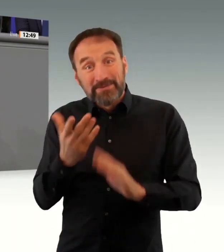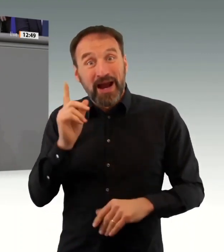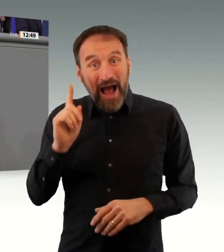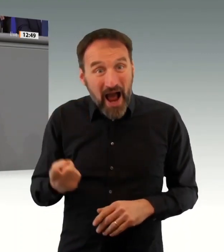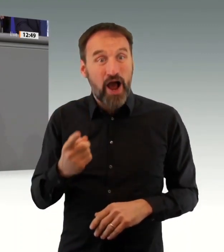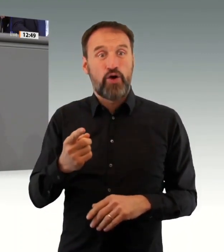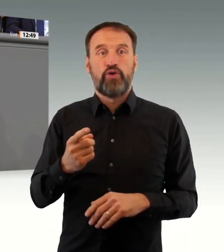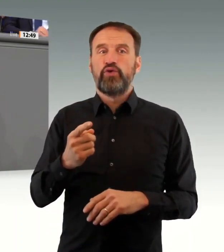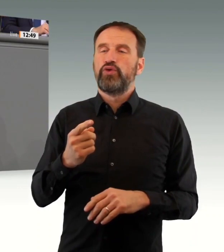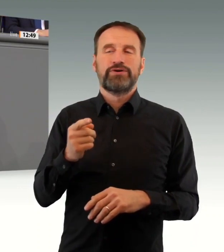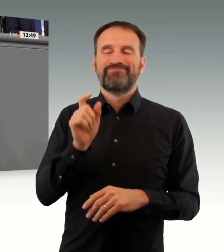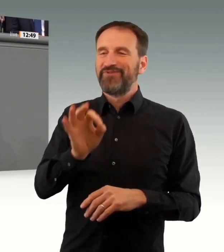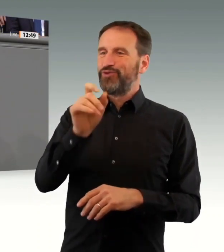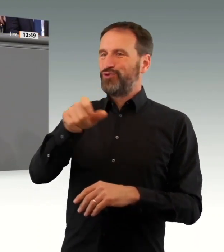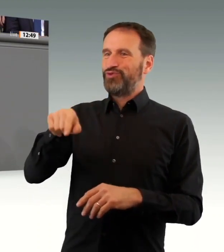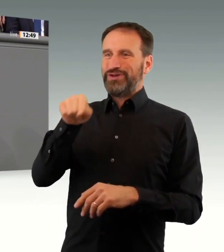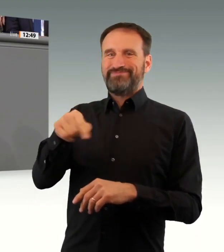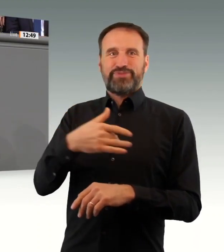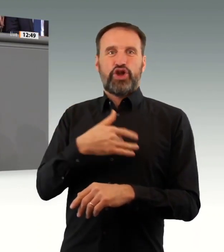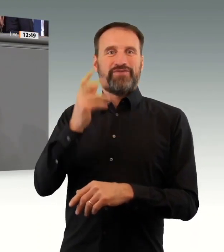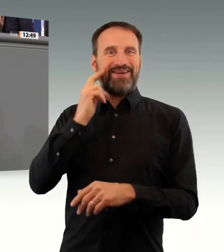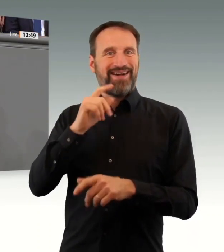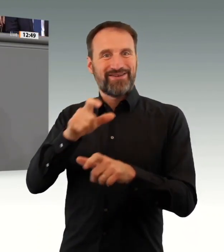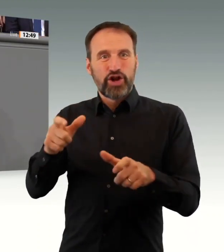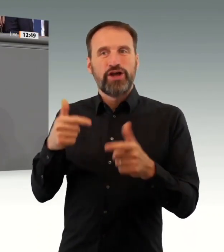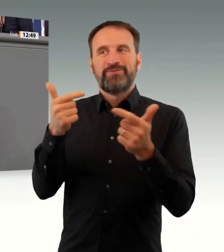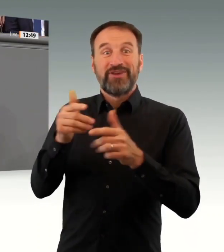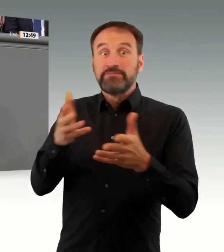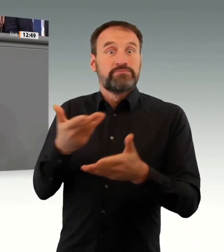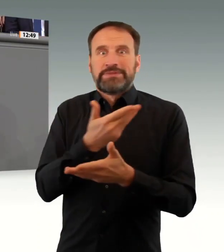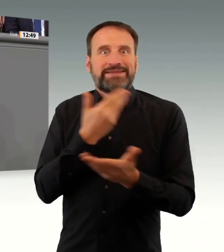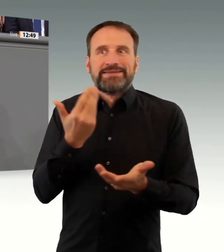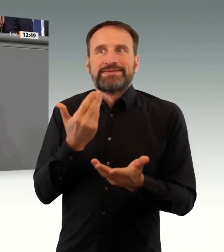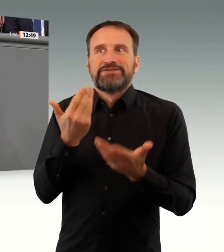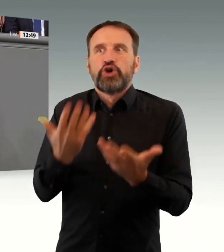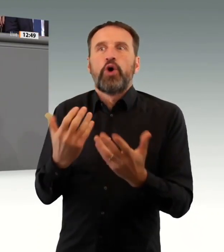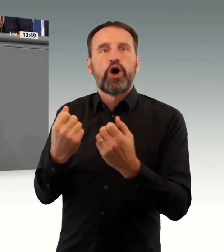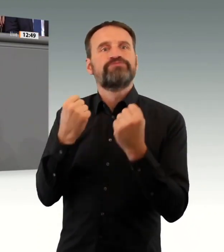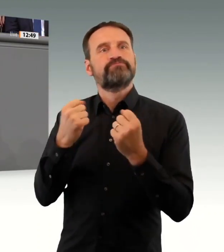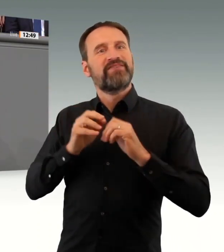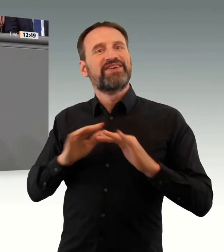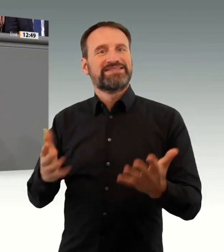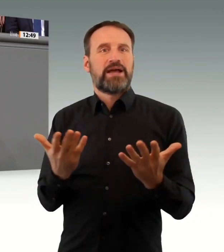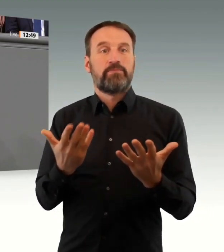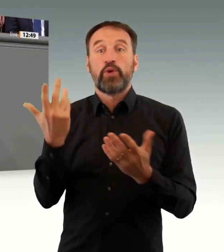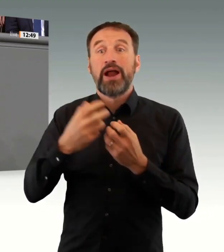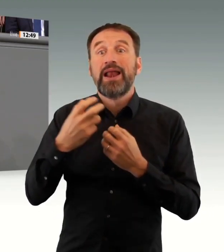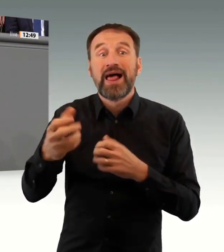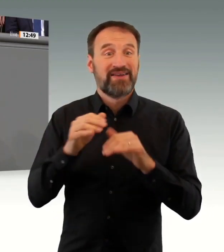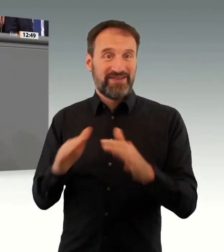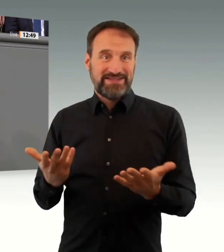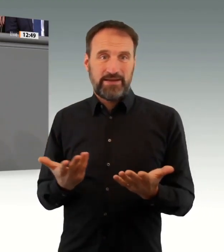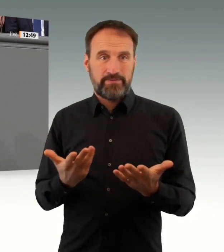die professionelle Verantwortung, aber auch die Vorbildfunktion der betroffenen Berufsgruppen für die